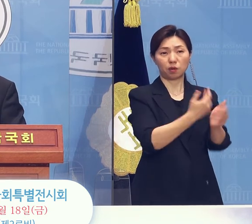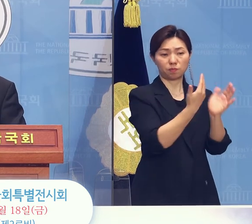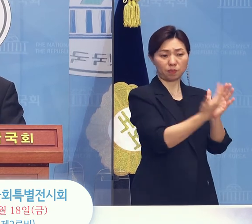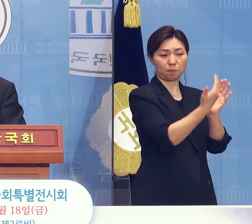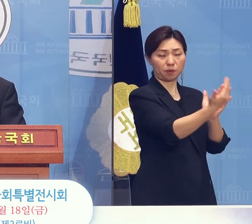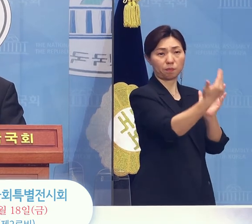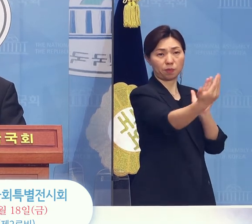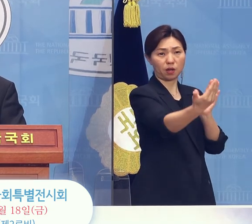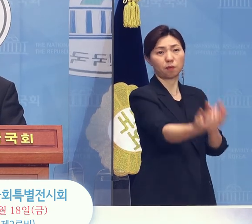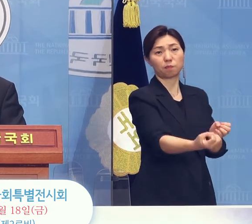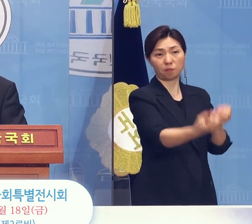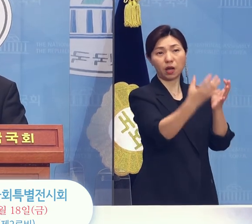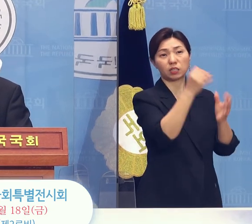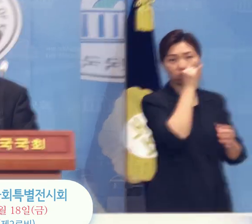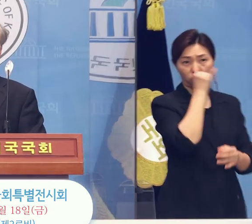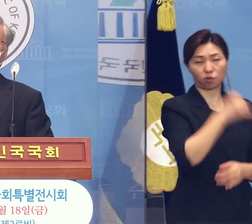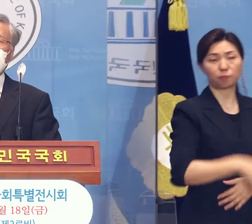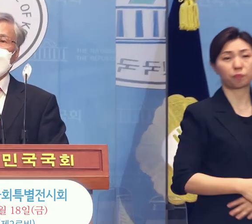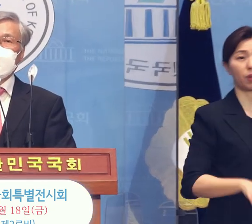개최됩니다.